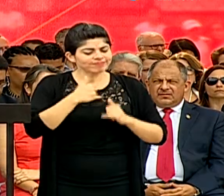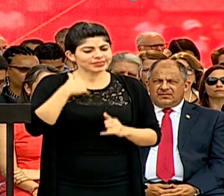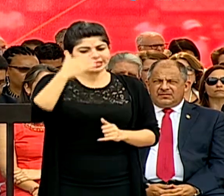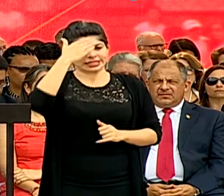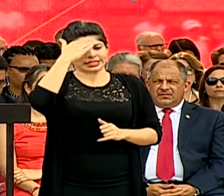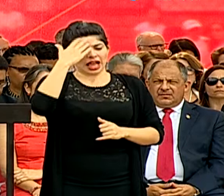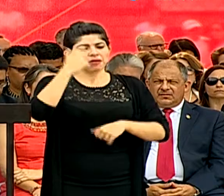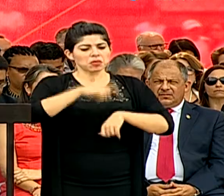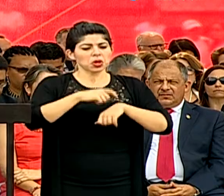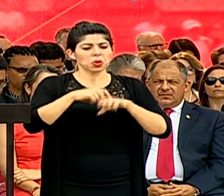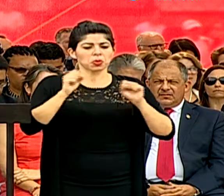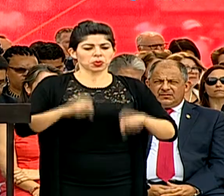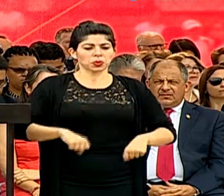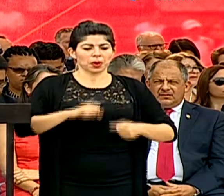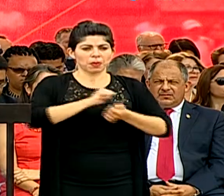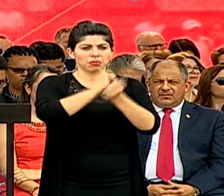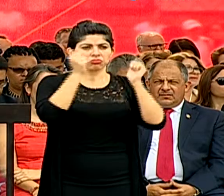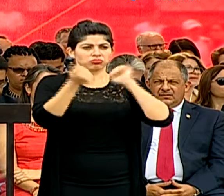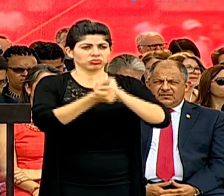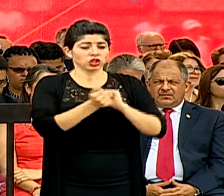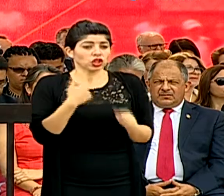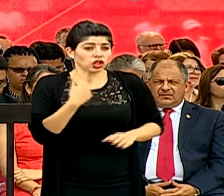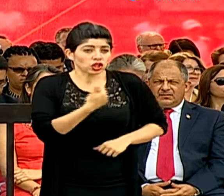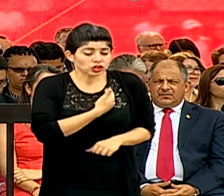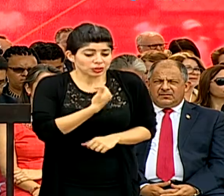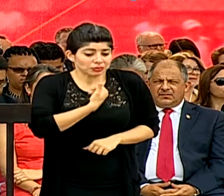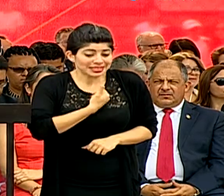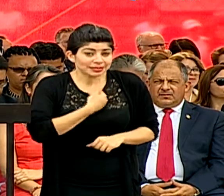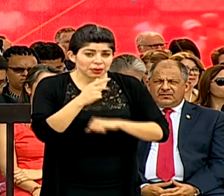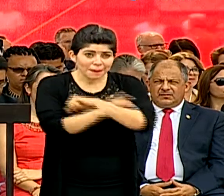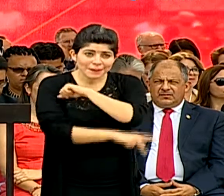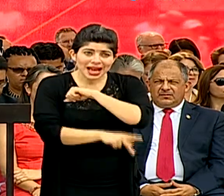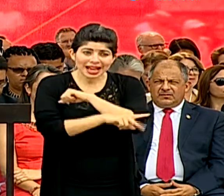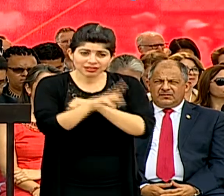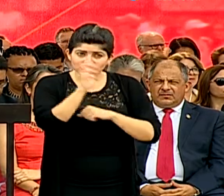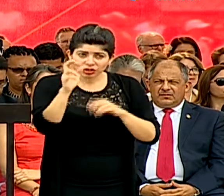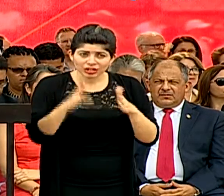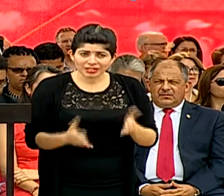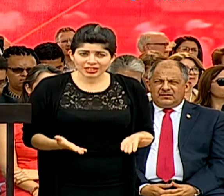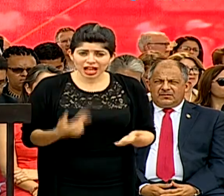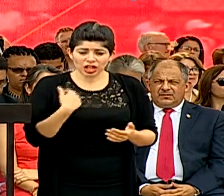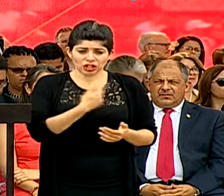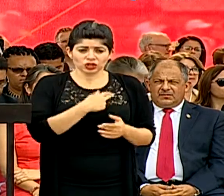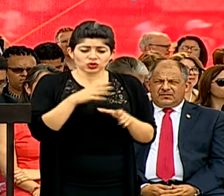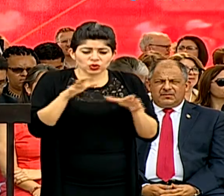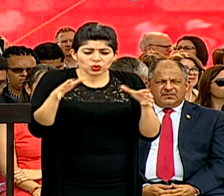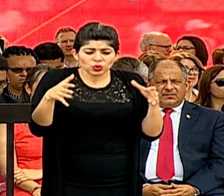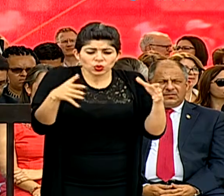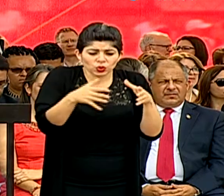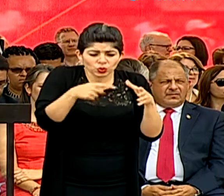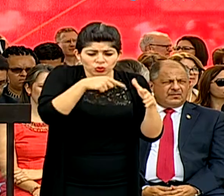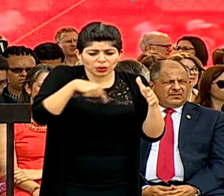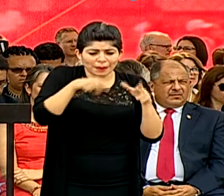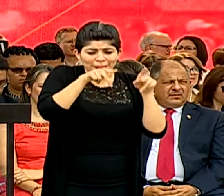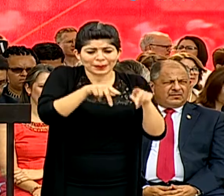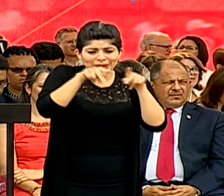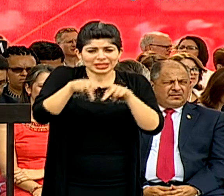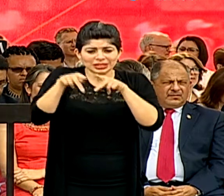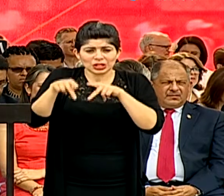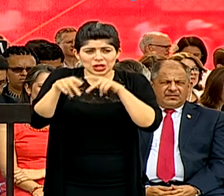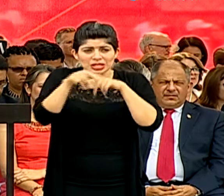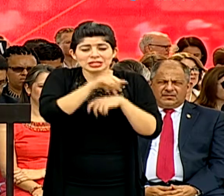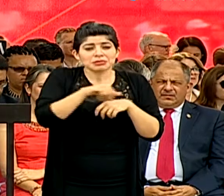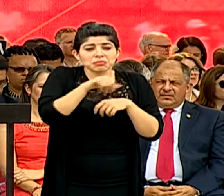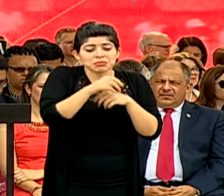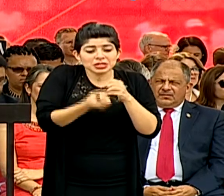que estamos a tiempo de cambiarlos. Nosotros somos la nación de Costa Rica, nosotros somos un conjunto de personas de un mismo